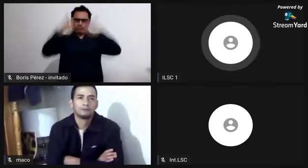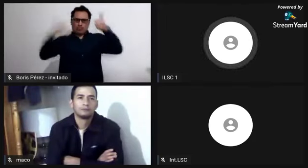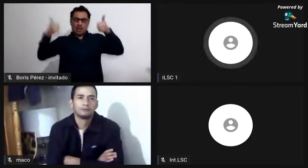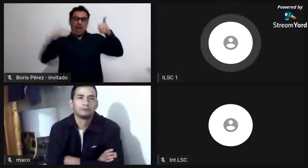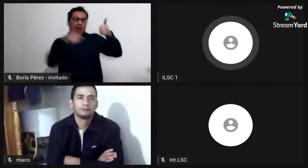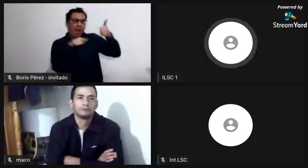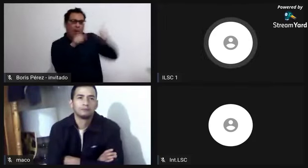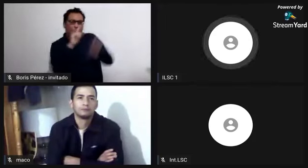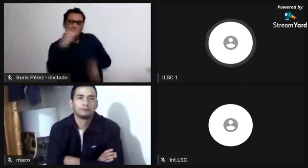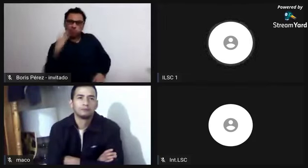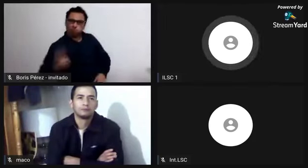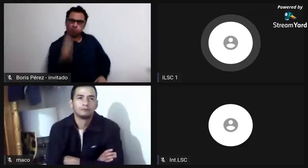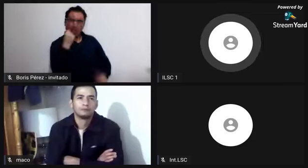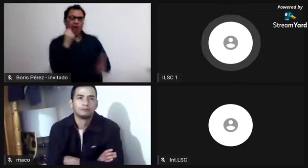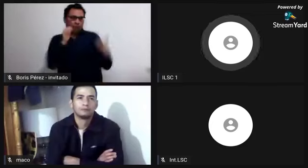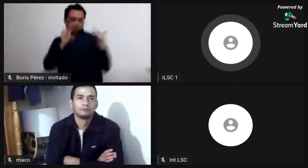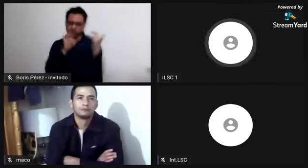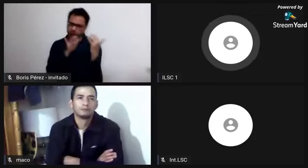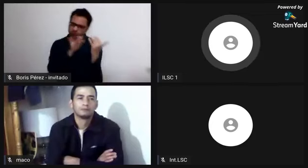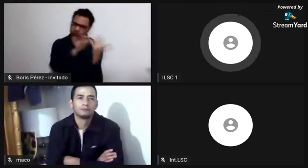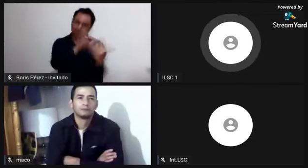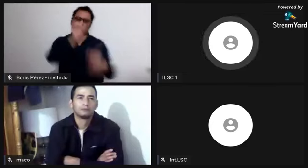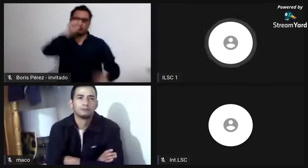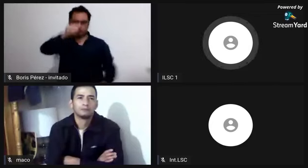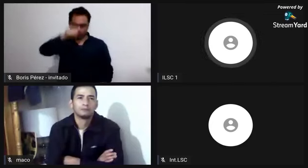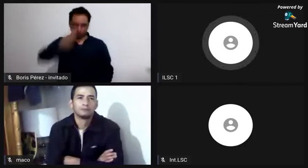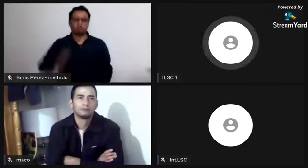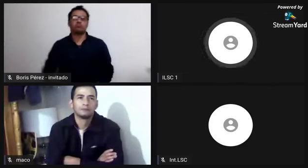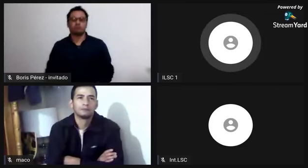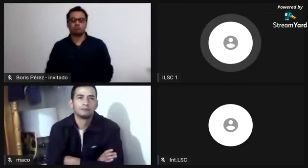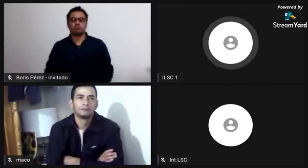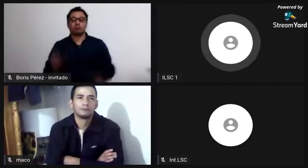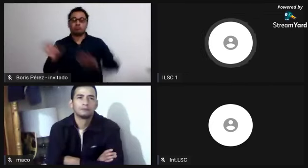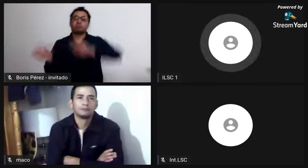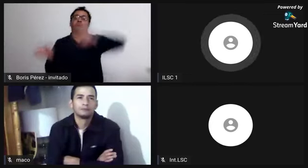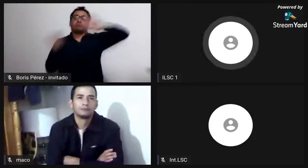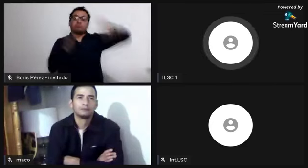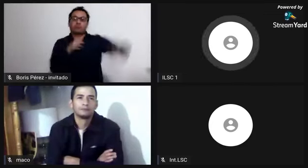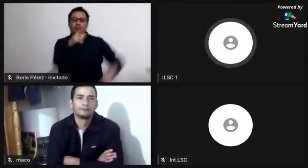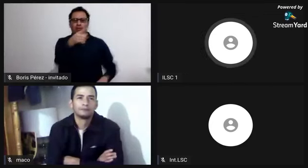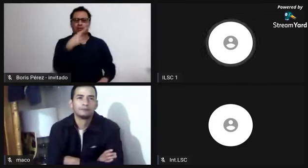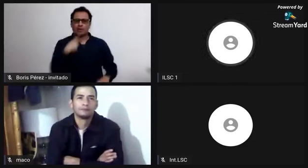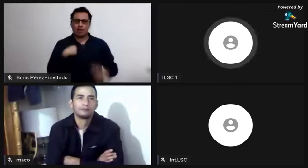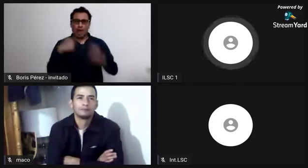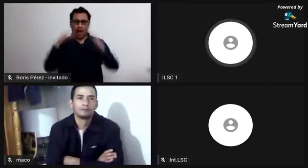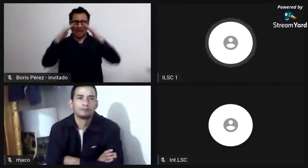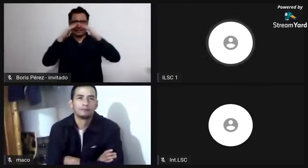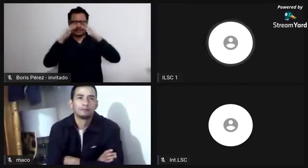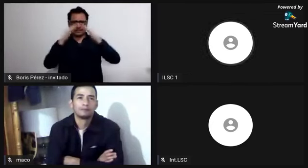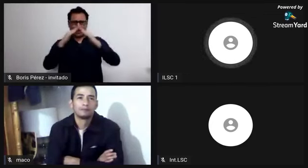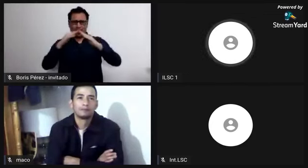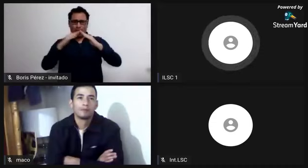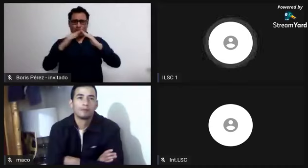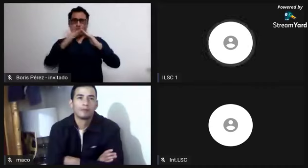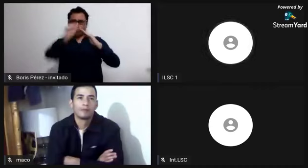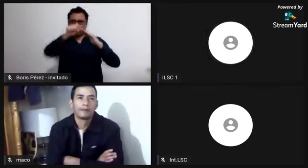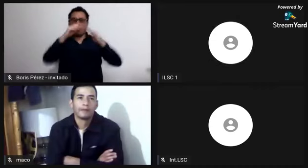policías o el ejército, sino que quienes comandaban o dirigían toda la autoridad era el ejército de la corona